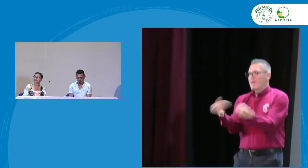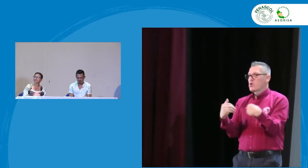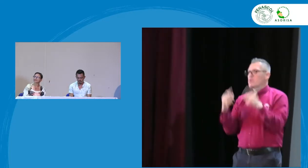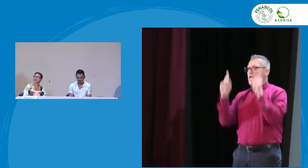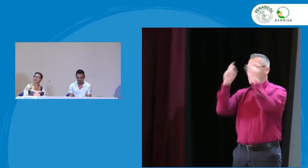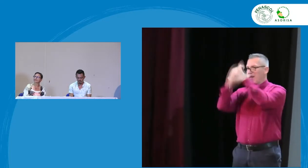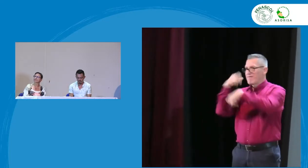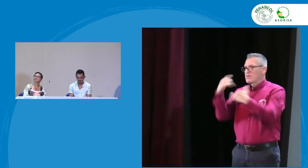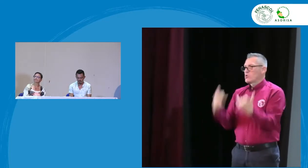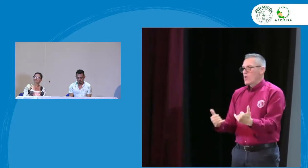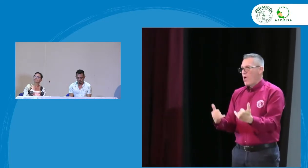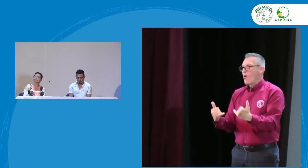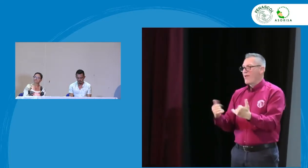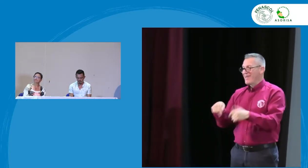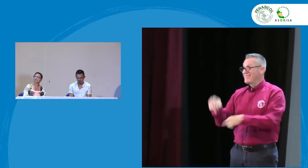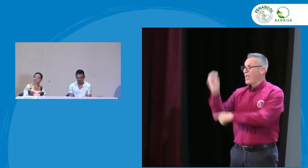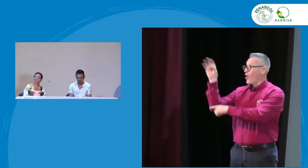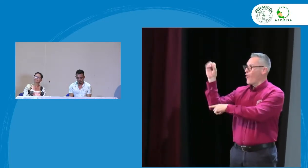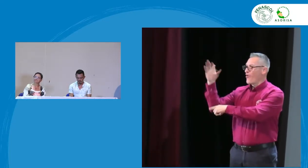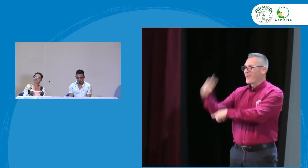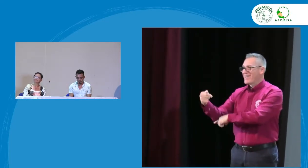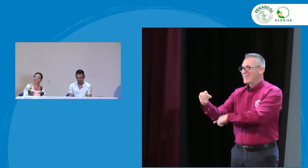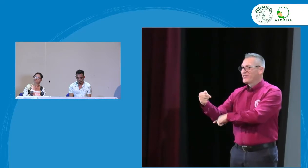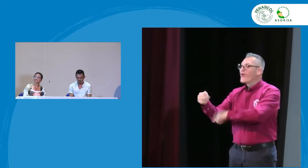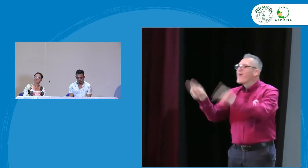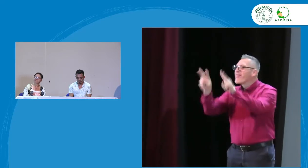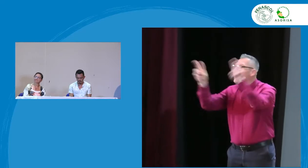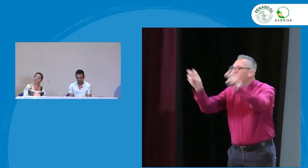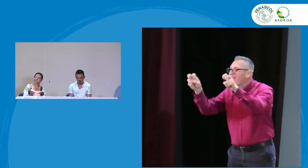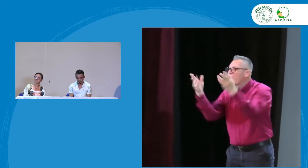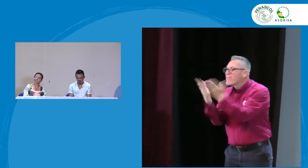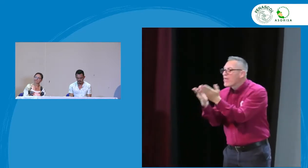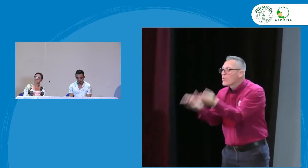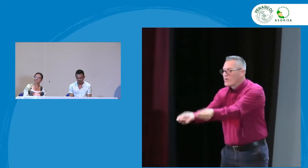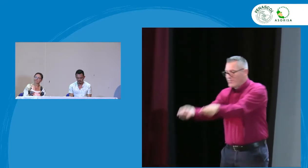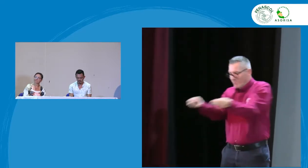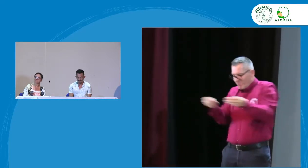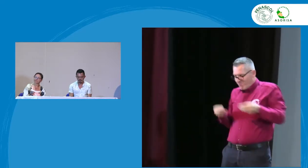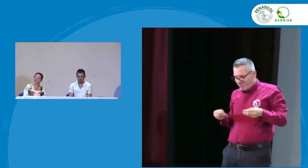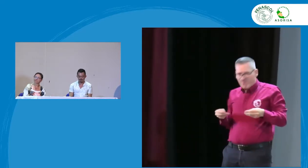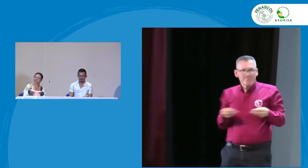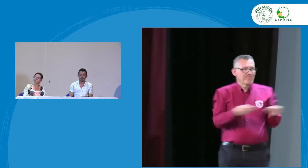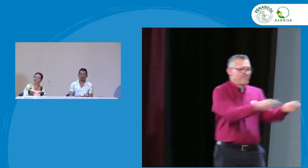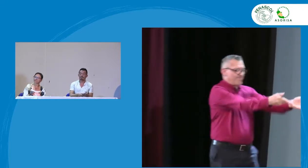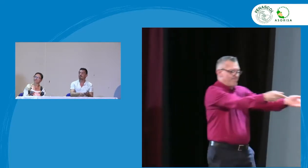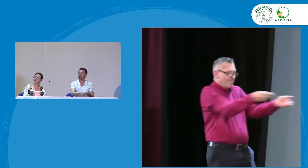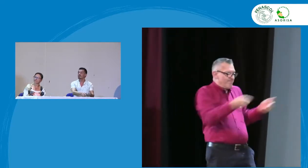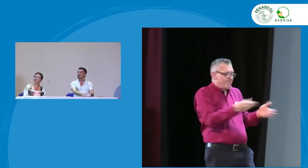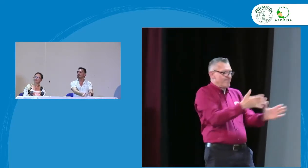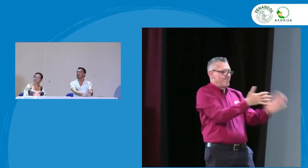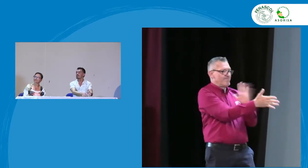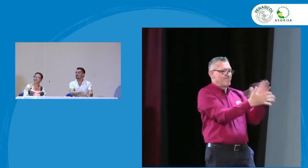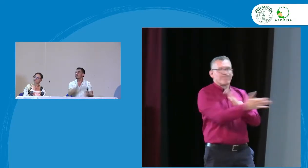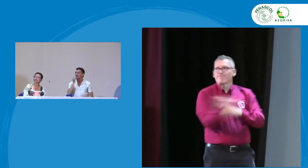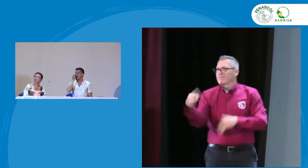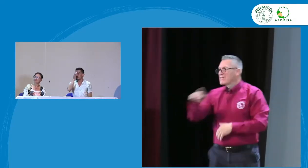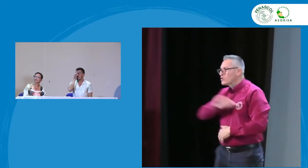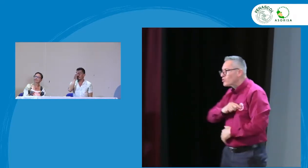en ese proceso de incidencia en el plan de desarrollo y con el ministerio? precisamente para eso es este congreso para que nosotros